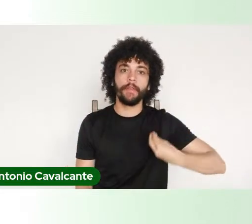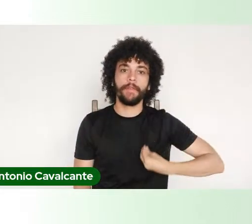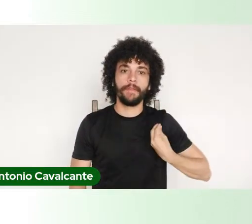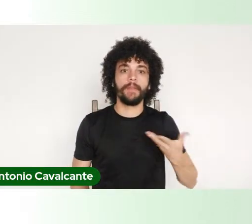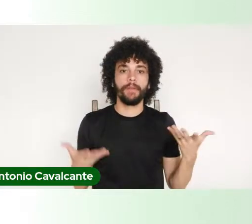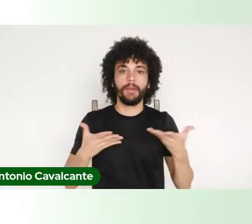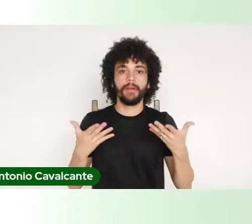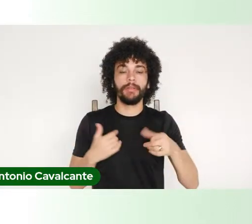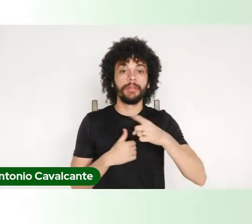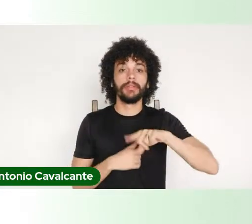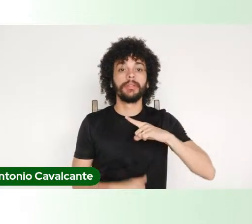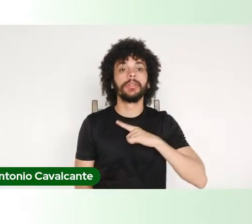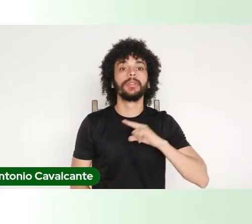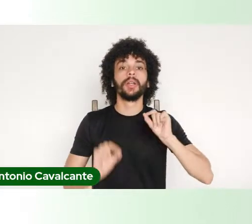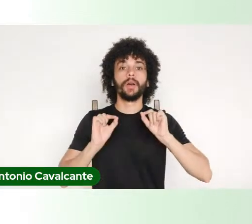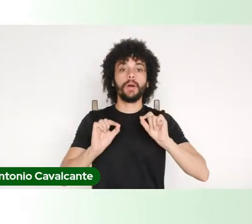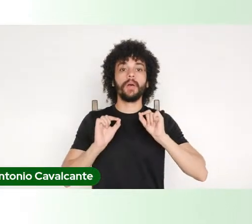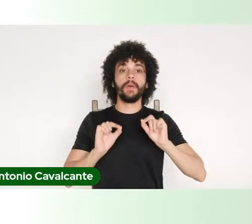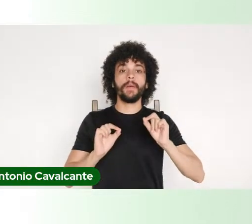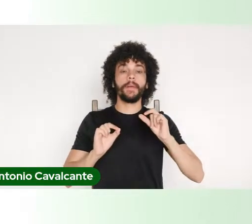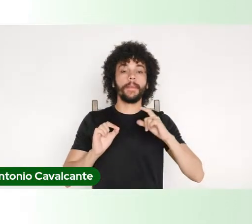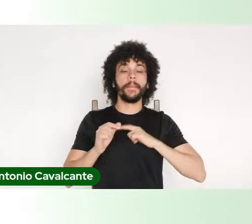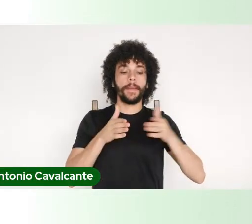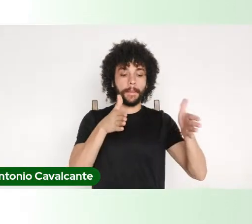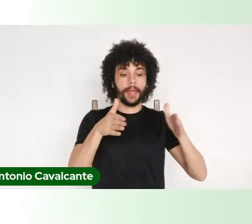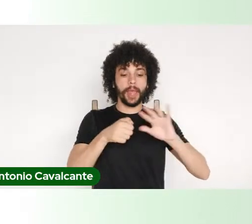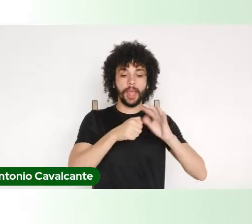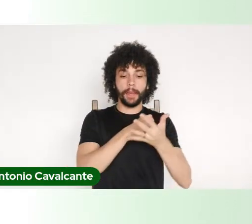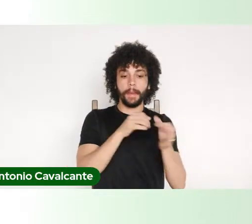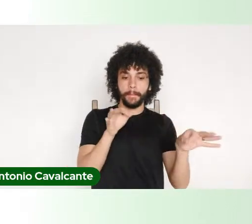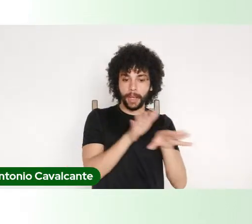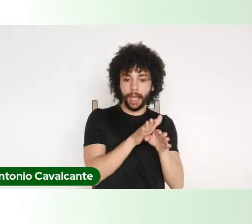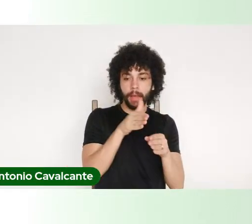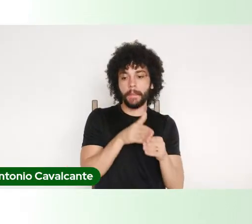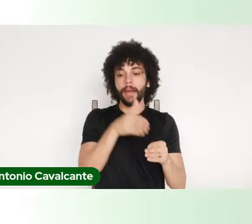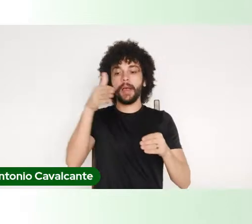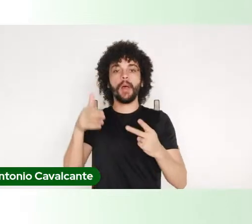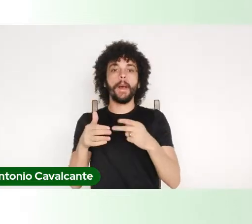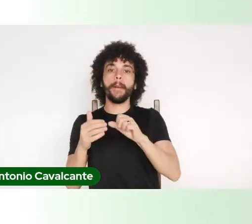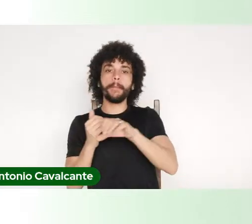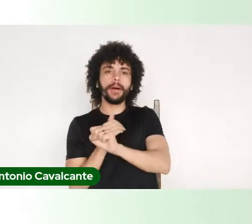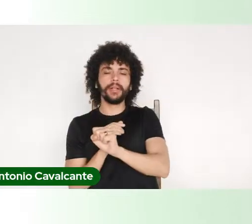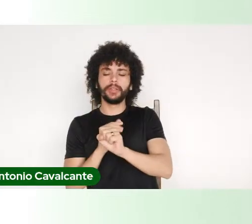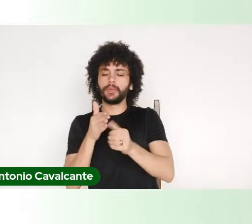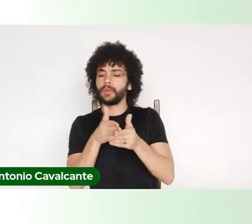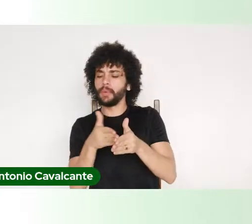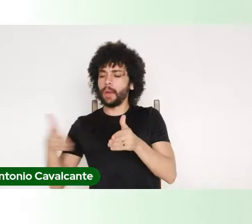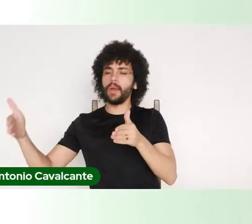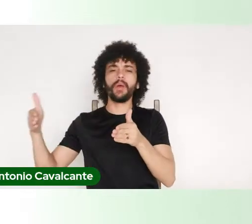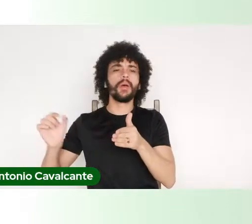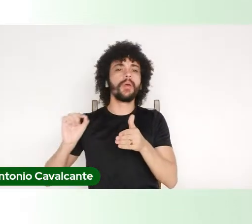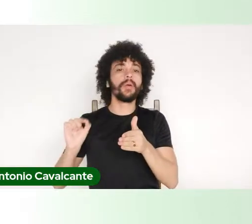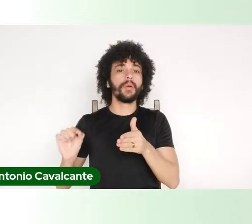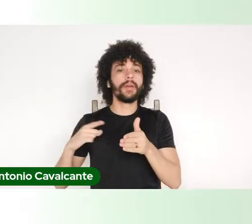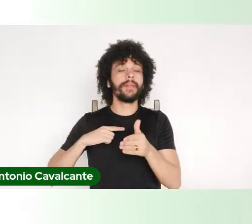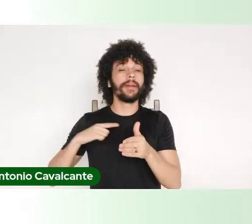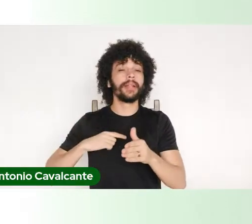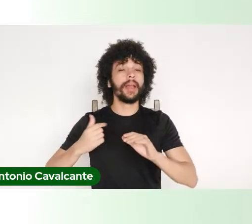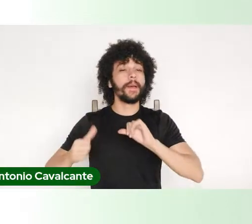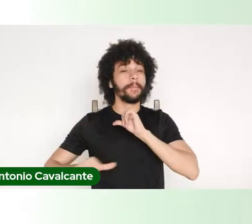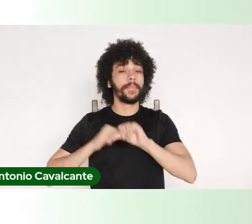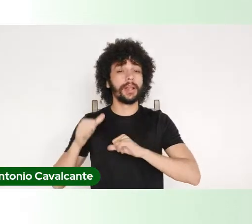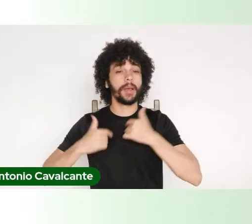nós vamos poder viver a pós-pandemia, né? E a pós-pandemia vai exigir reformulações de